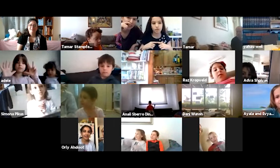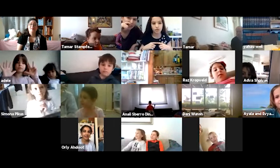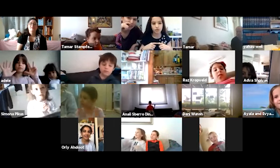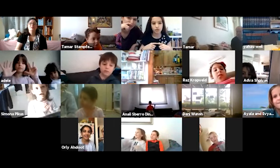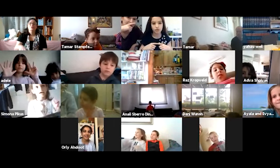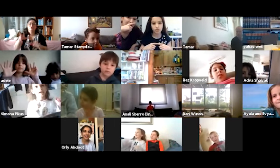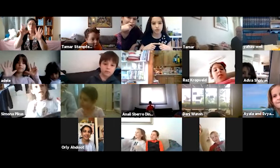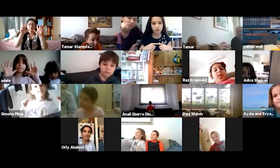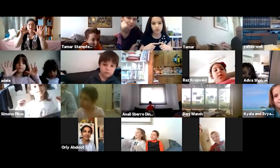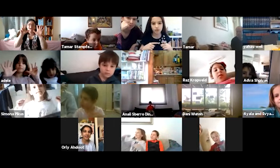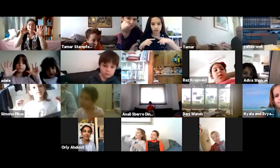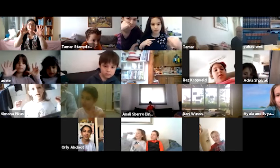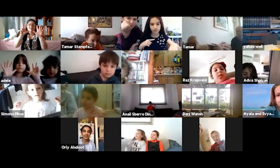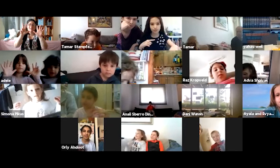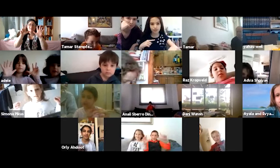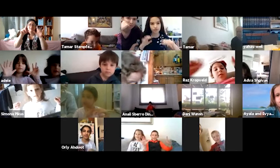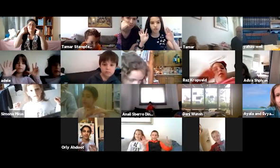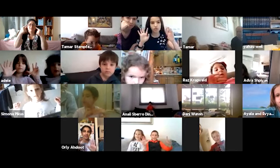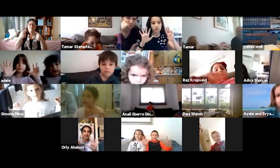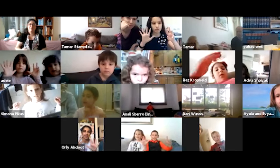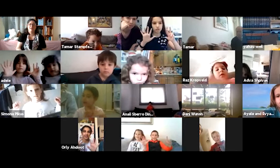שמונה. ימי מה?